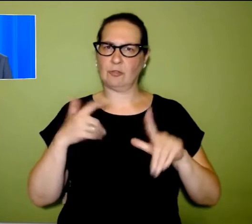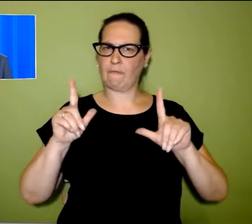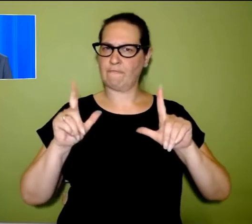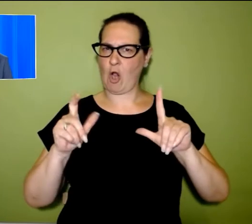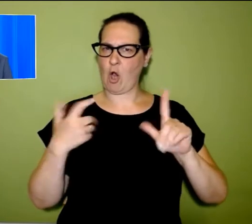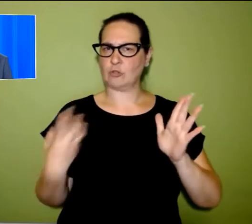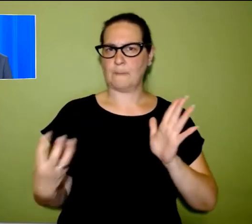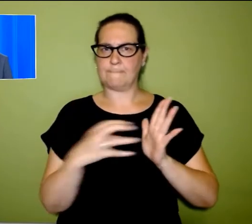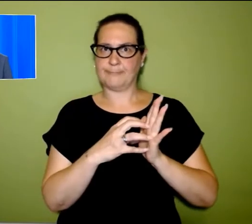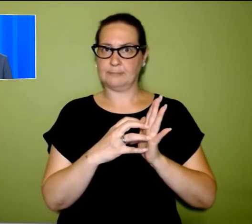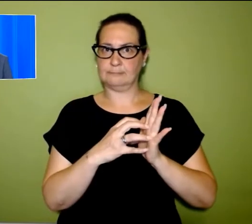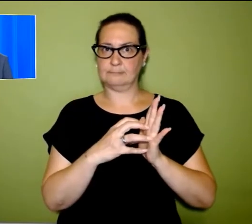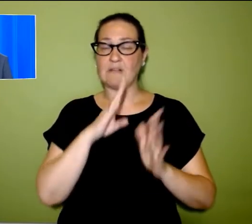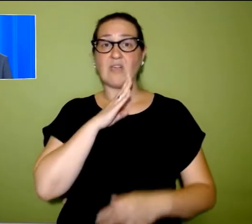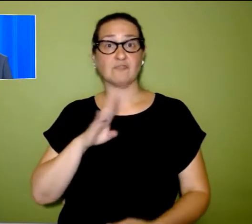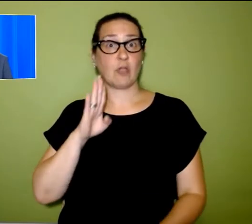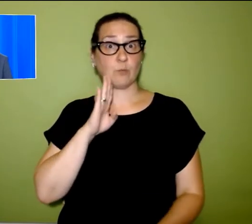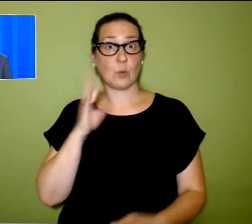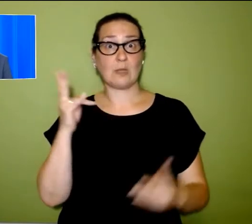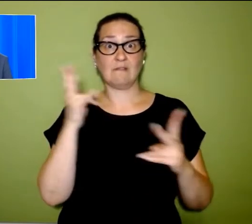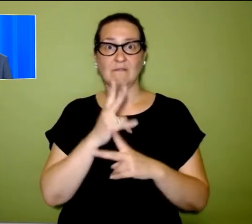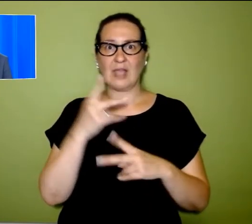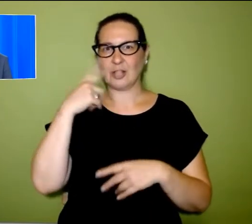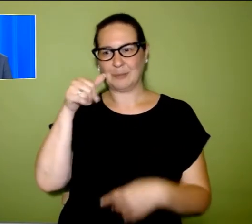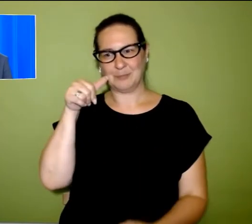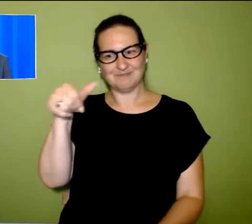Facebook ha interessato la campanelliera.